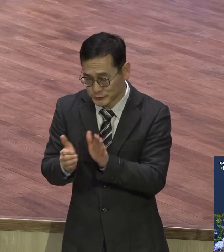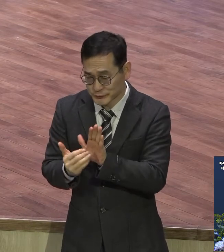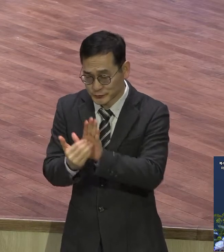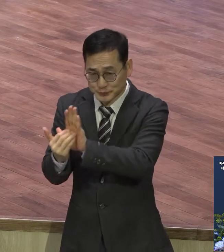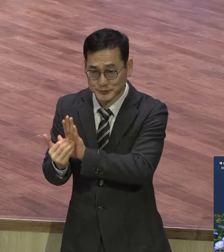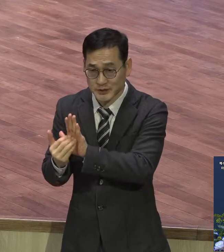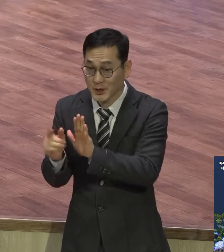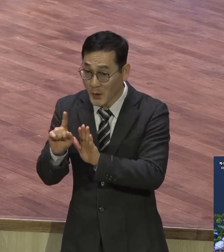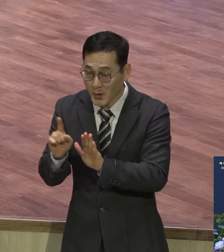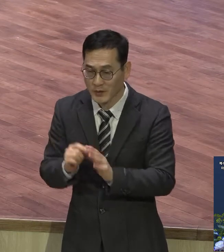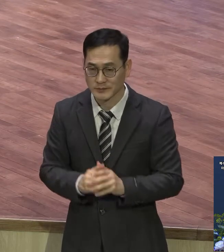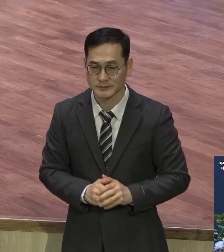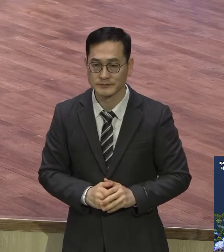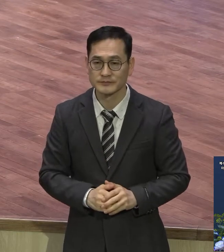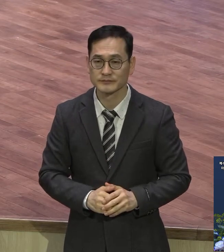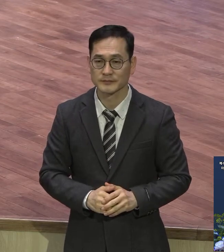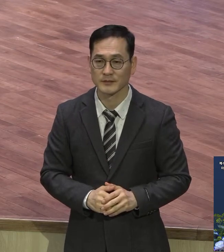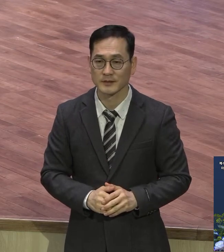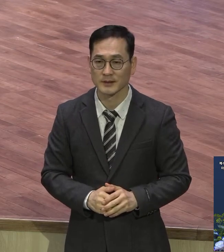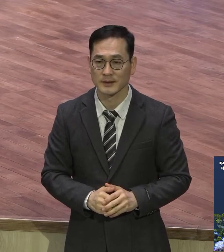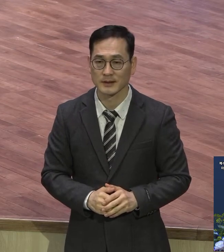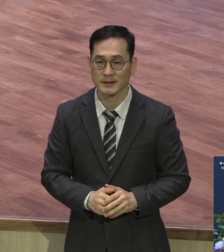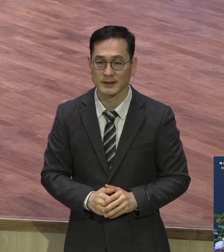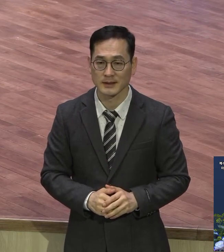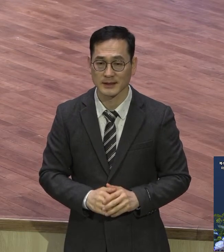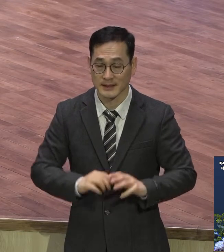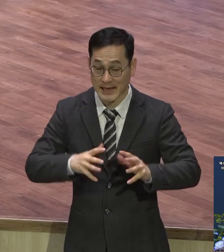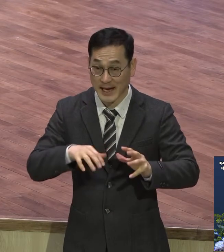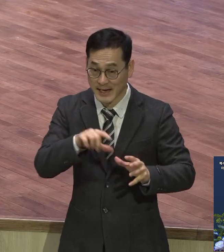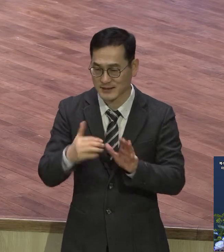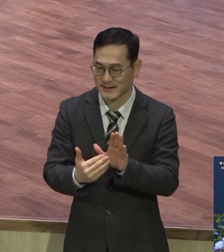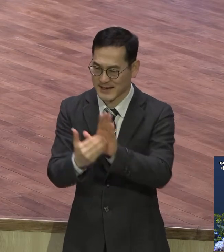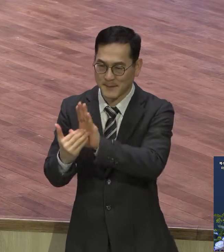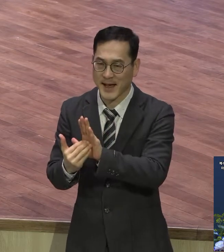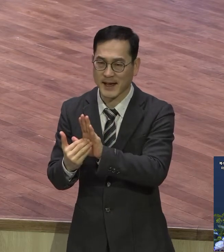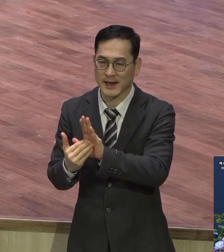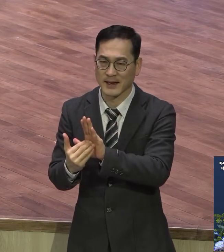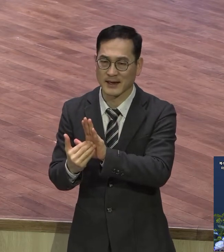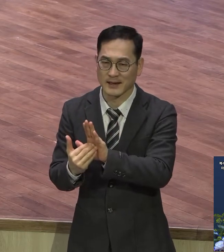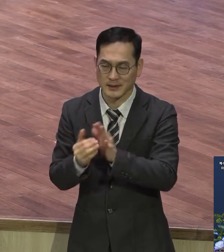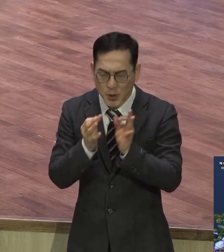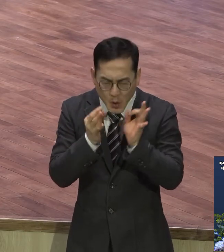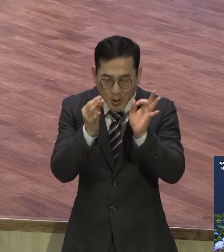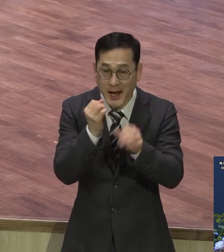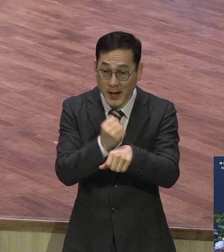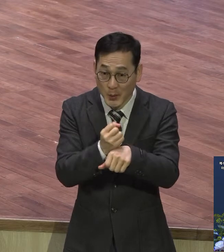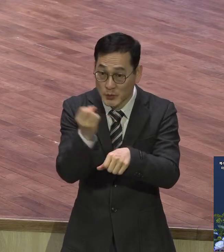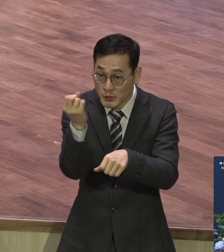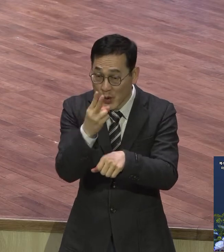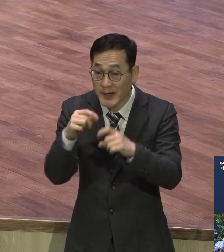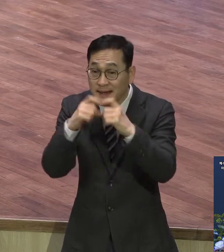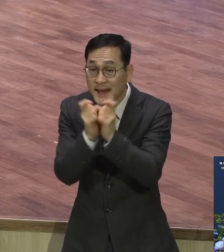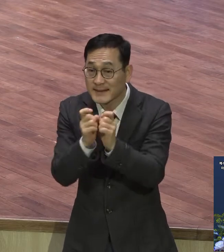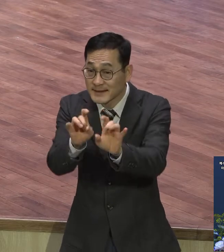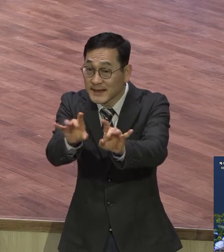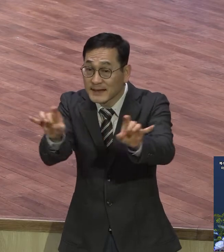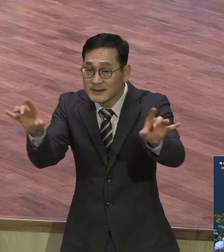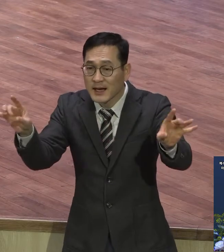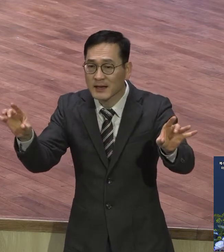국가적으로 예방 능력을 키우는 것과 함께 개개인이 우리 개개인이 평상시 삶